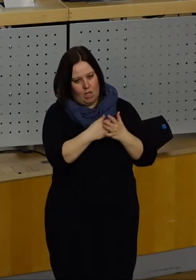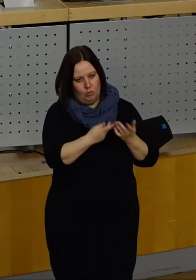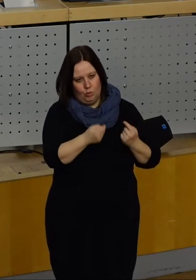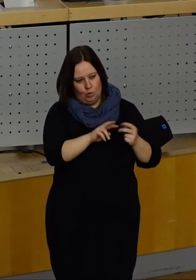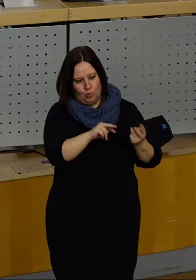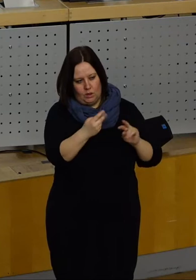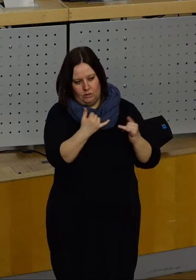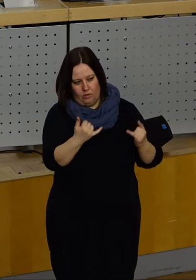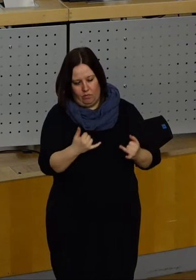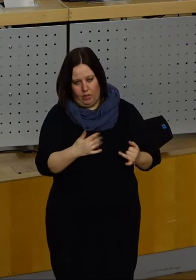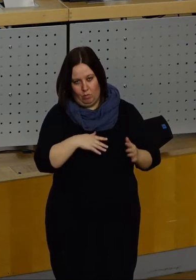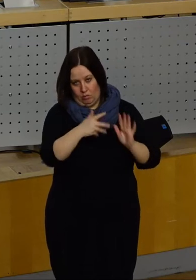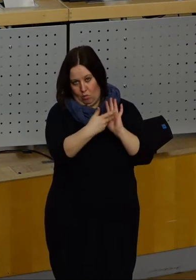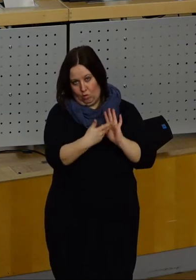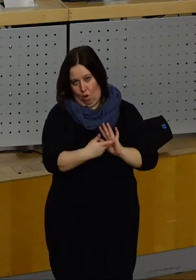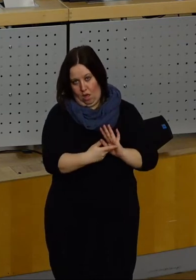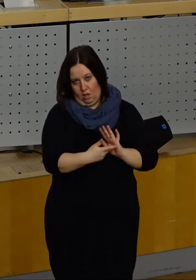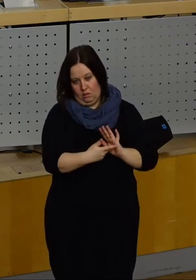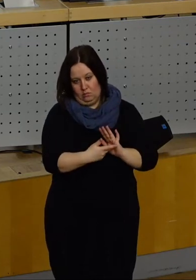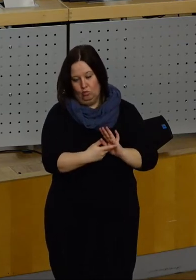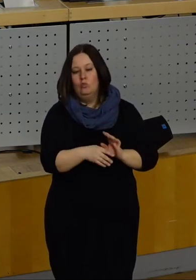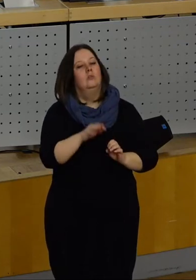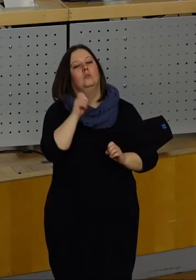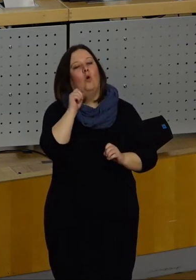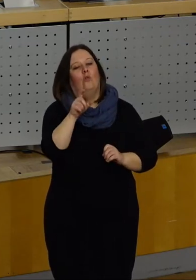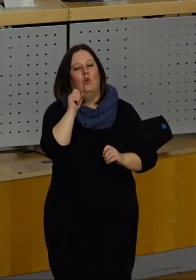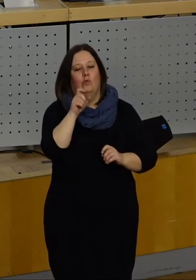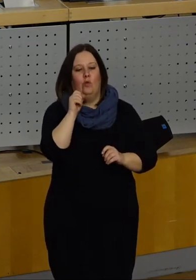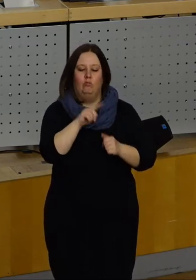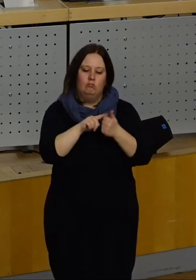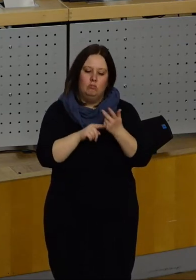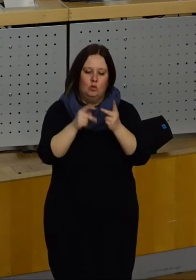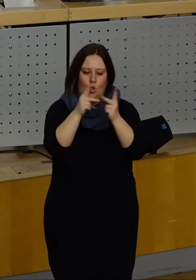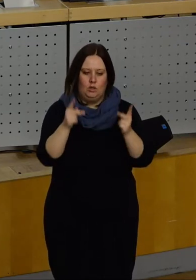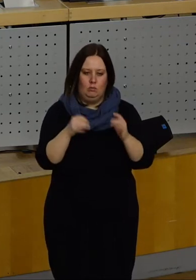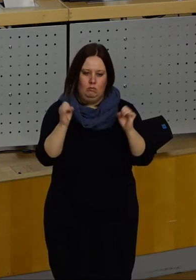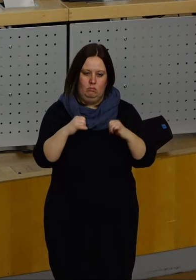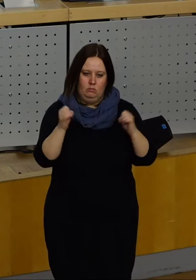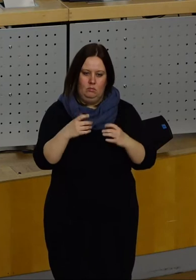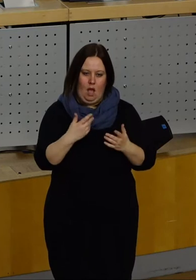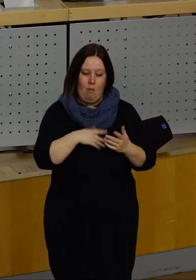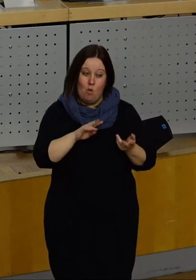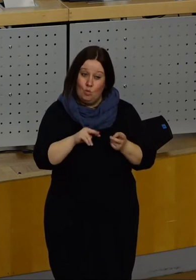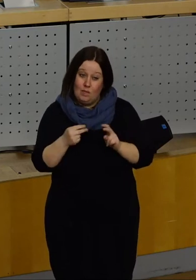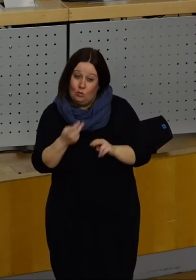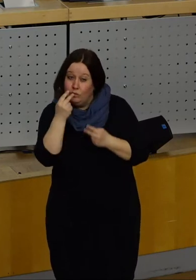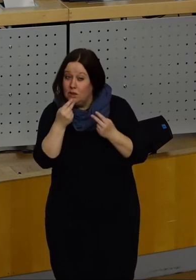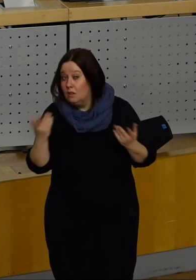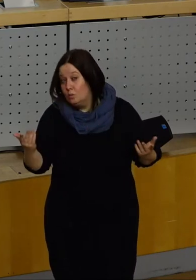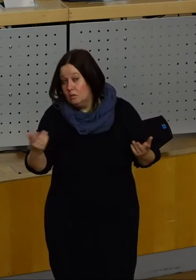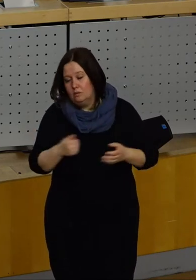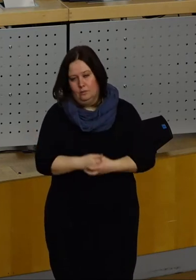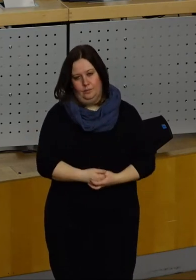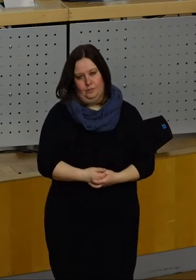Beschlüssen geht. Hier an dieser Stelle wurden schon sehr oft nützliche Konzepte verabschiedet, doch wie sieht es denn mit deren Umsetzung aus?